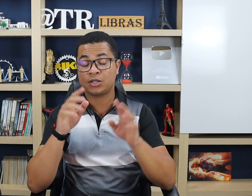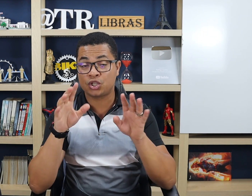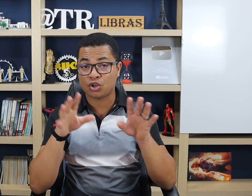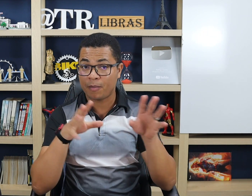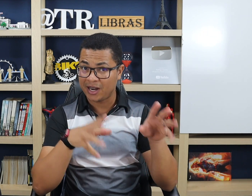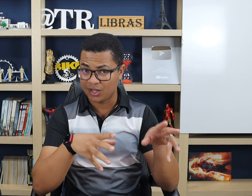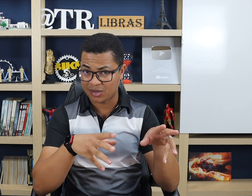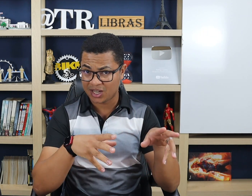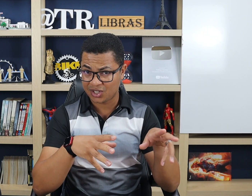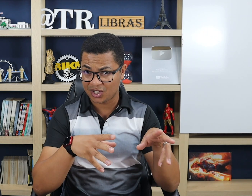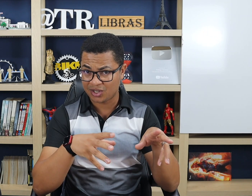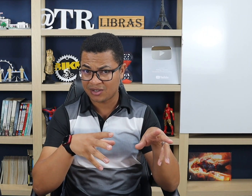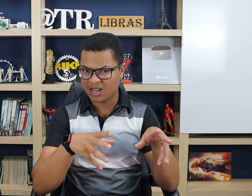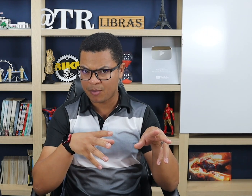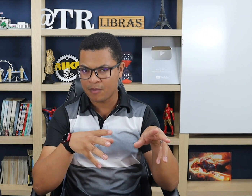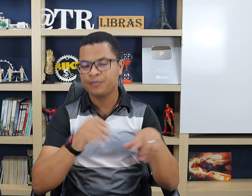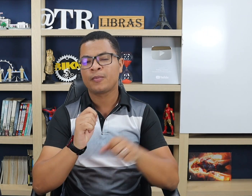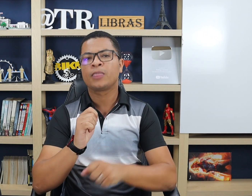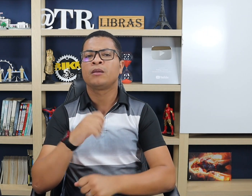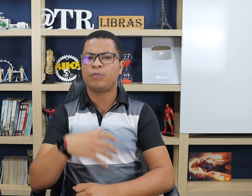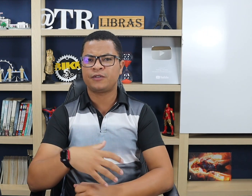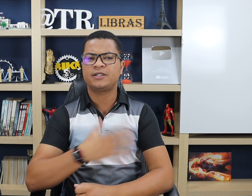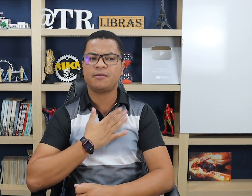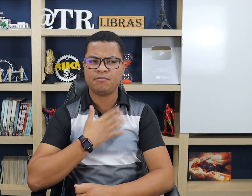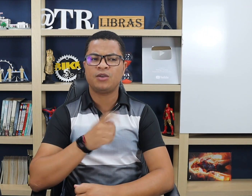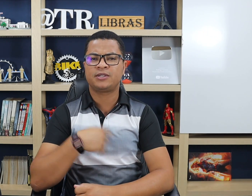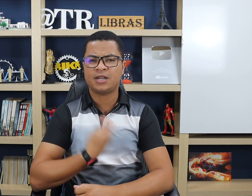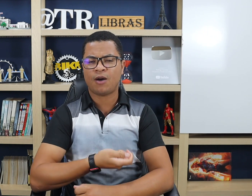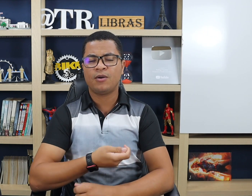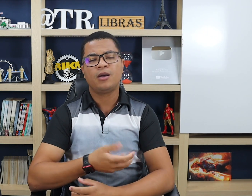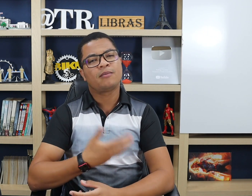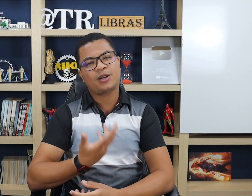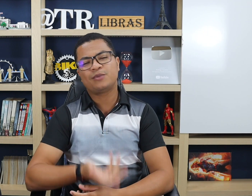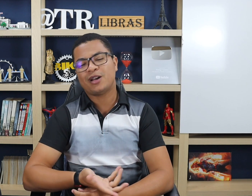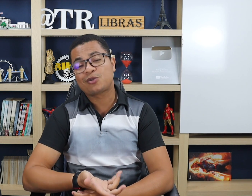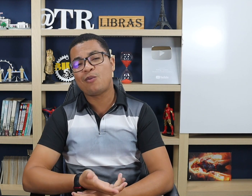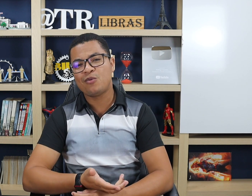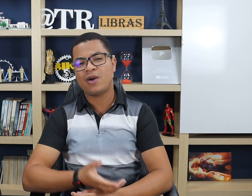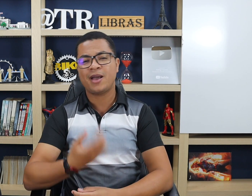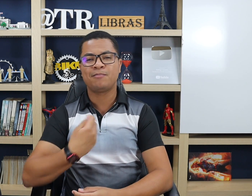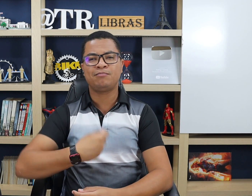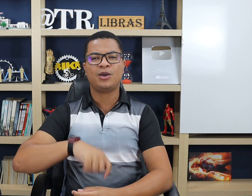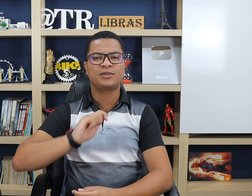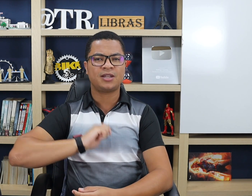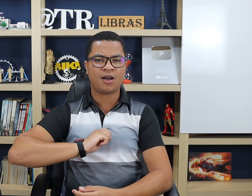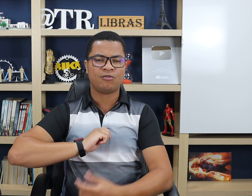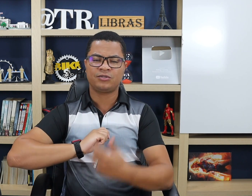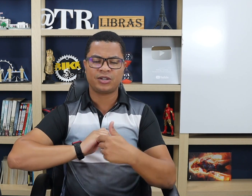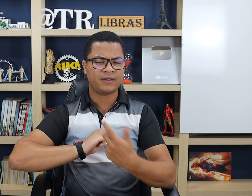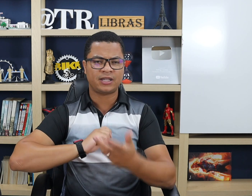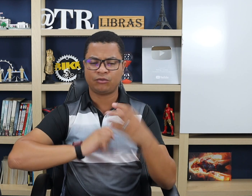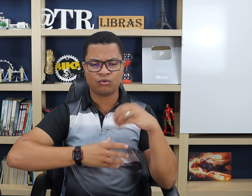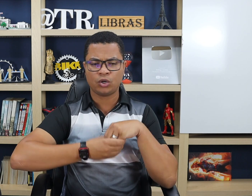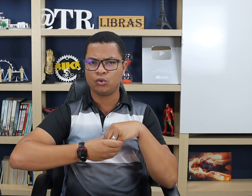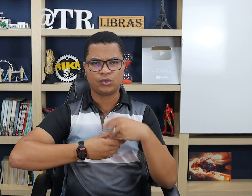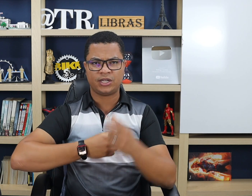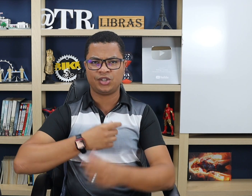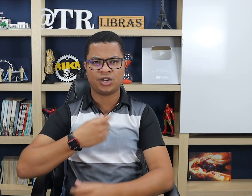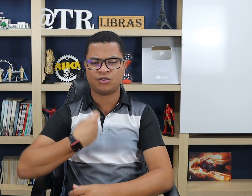Só para isso, tá, gente? Tá bom? Pode fazer meu sinal. Mas o mais comum é meu sinal. Já está tudo incluso aqui, gente.